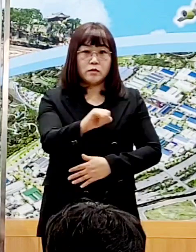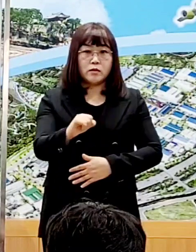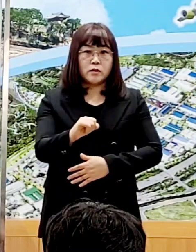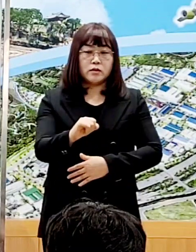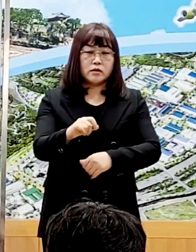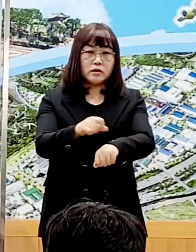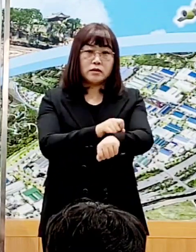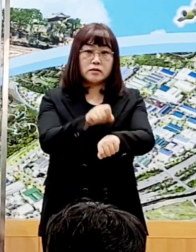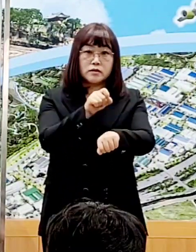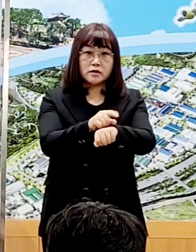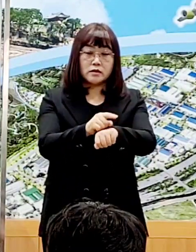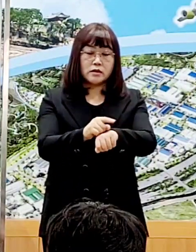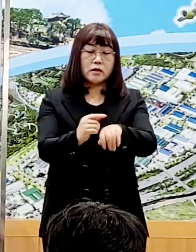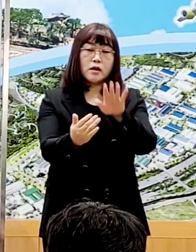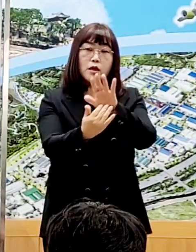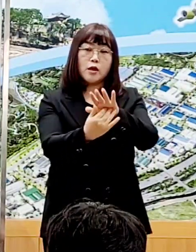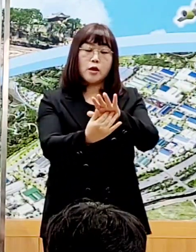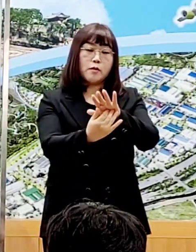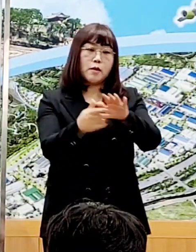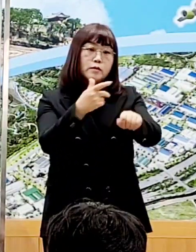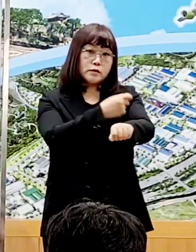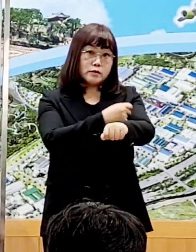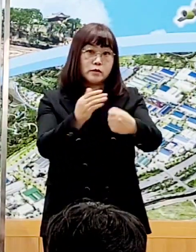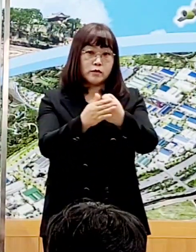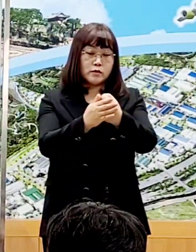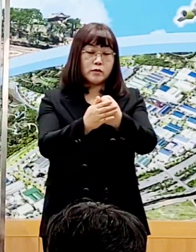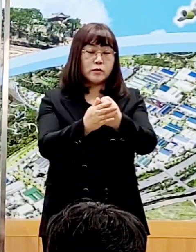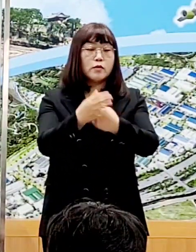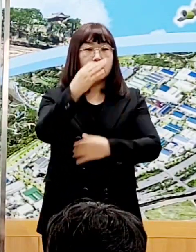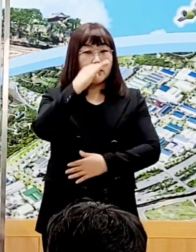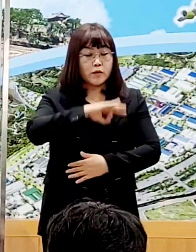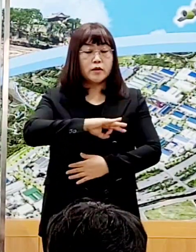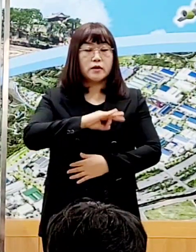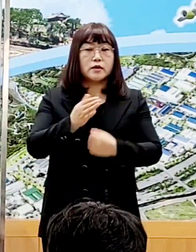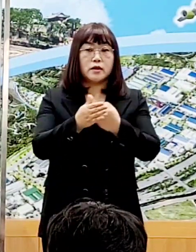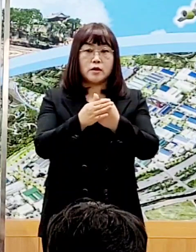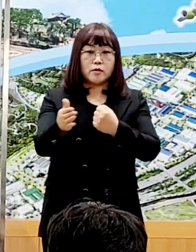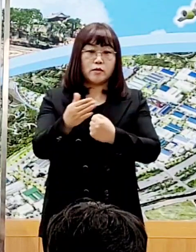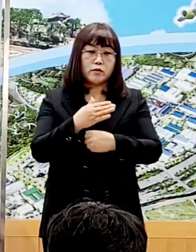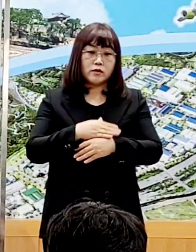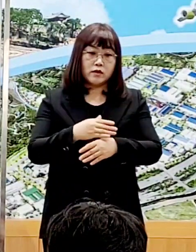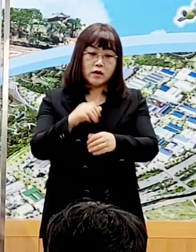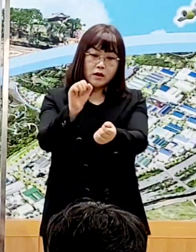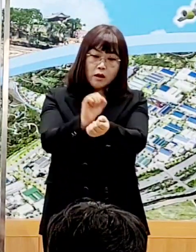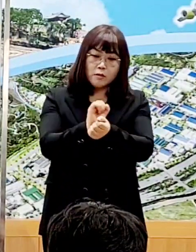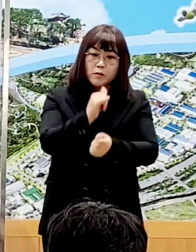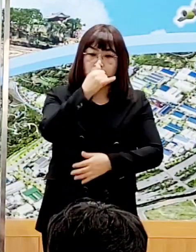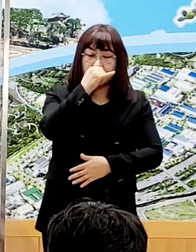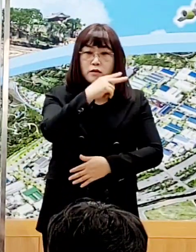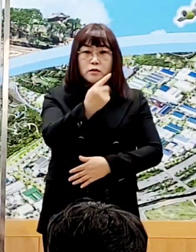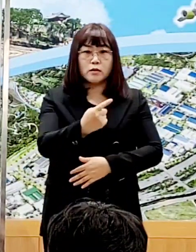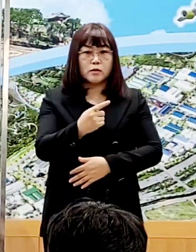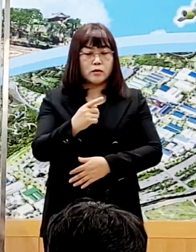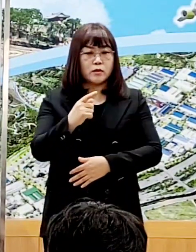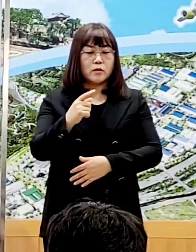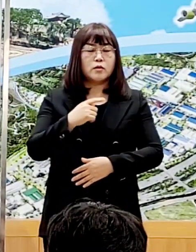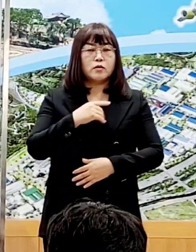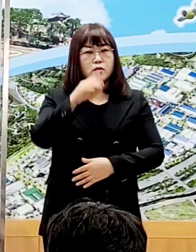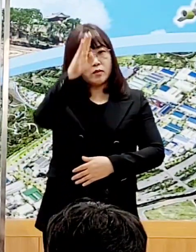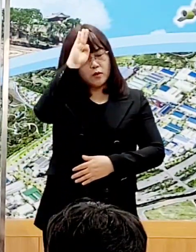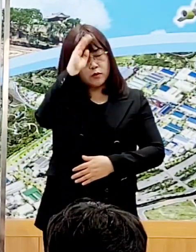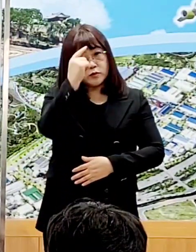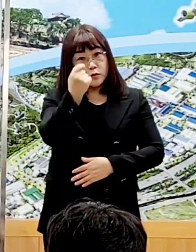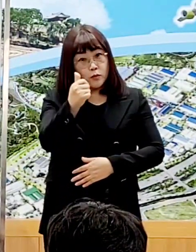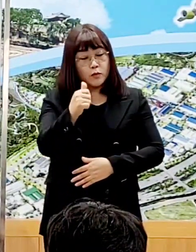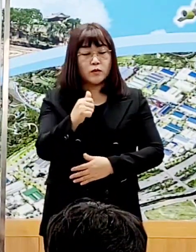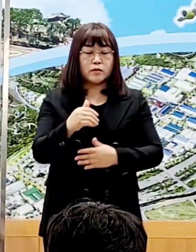예방접종 효과로 감염되더라도 무증상, 경증이신 분이 많으므로 감염이 의심될 경우